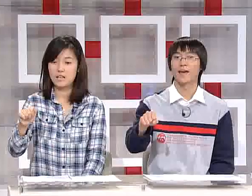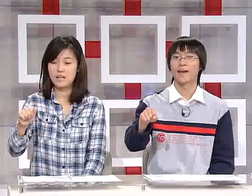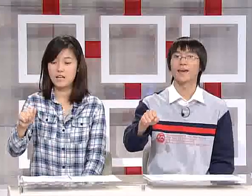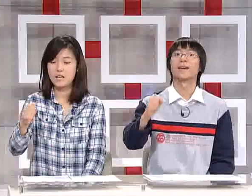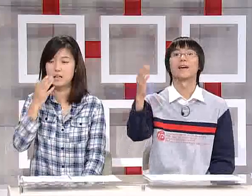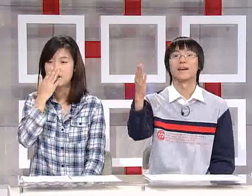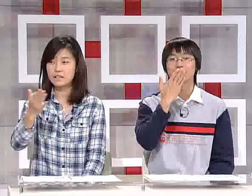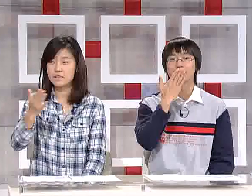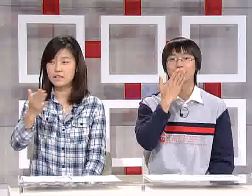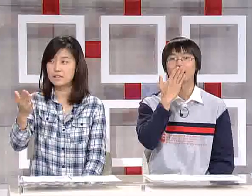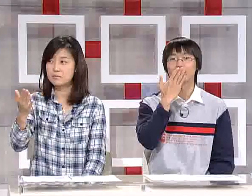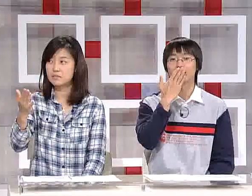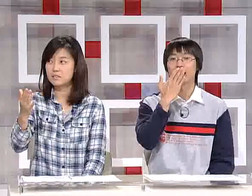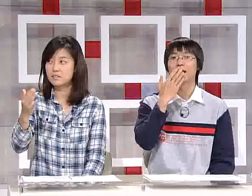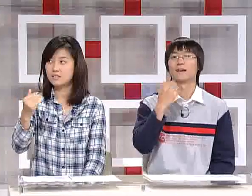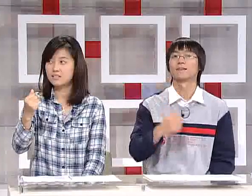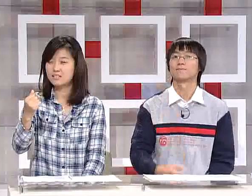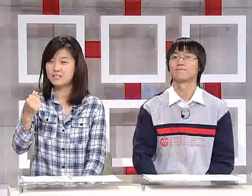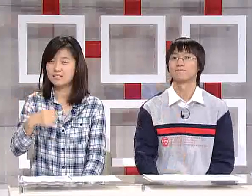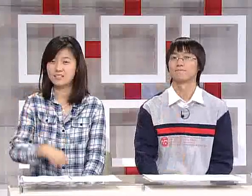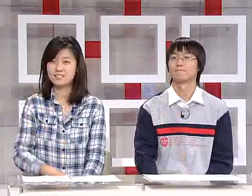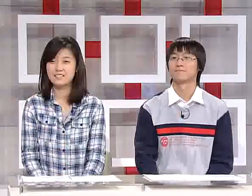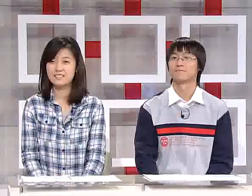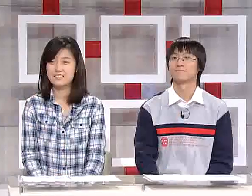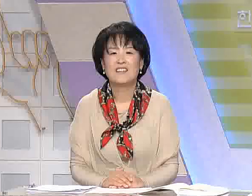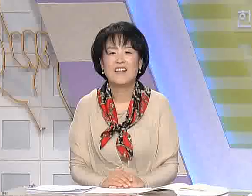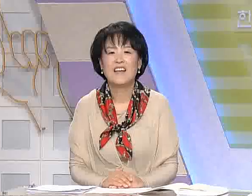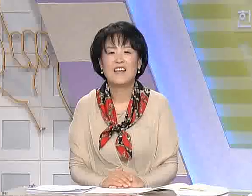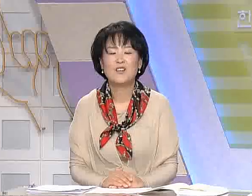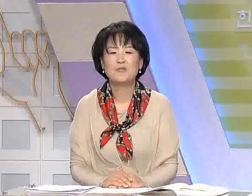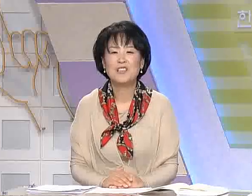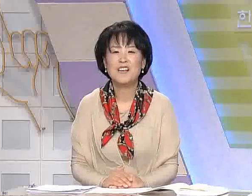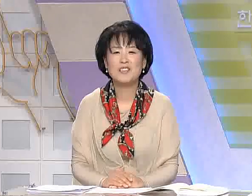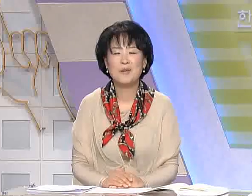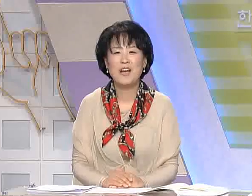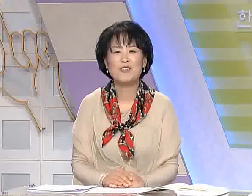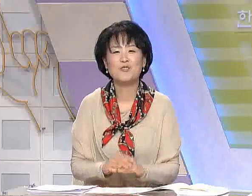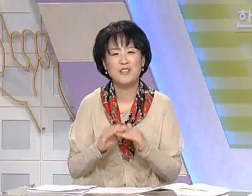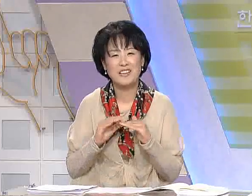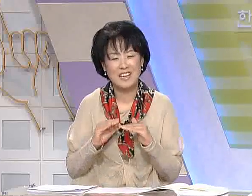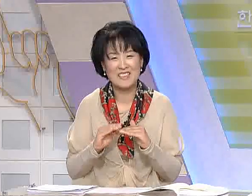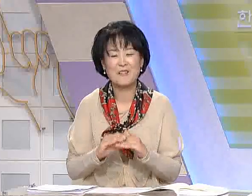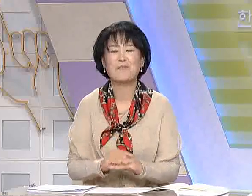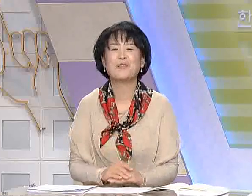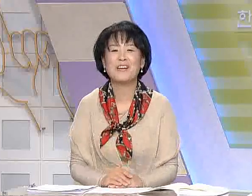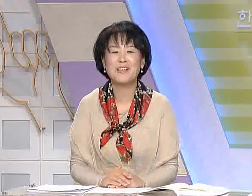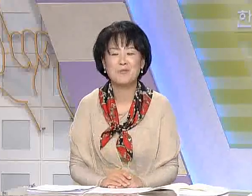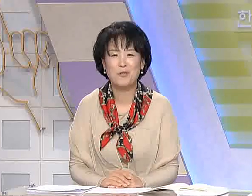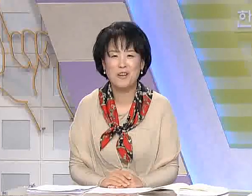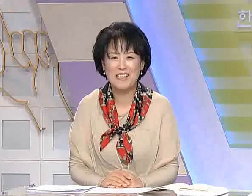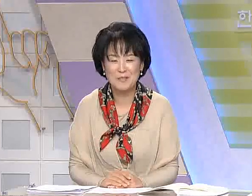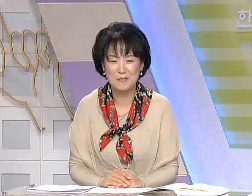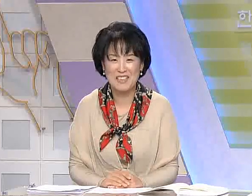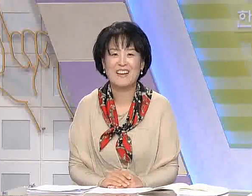예. 가능합니다. 네. 그럼 지금까지 배우는 한국 수화 다시 한번 확인해 보도록 하겠습니다.